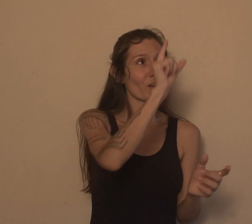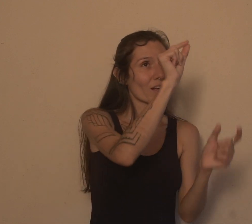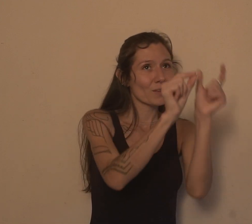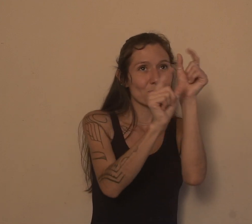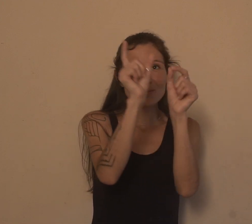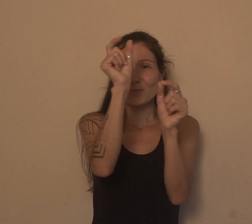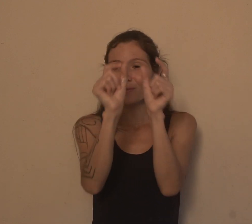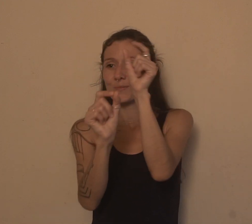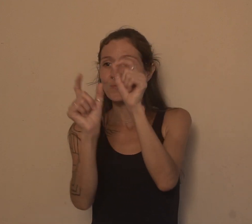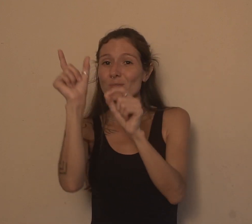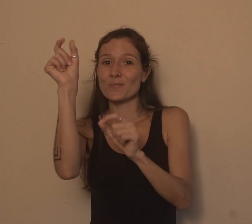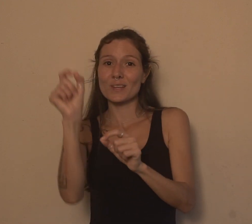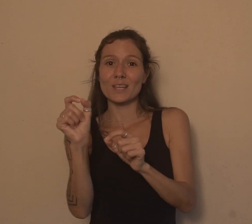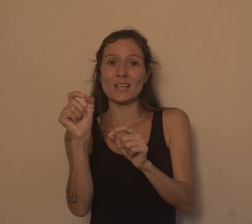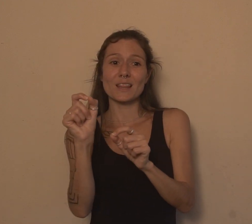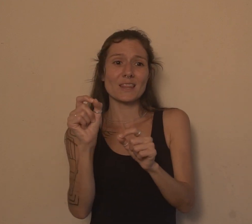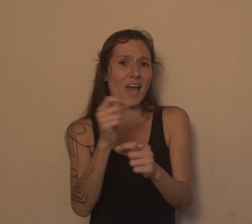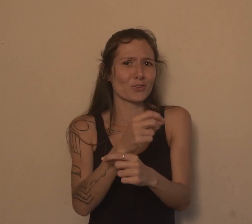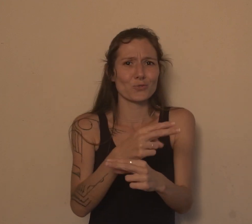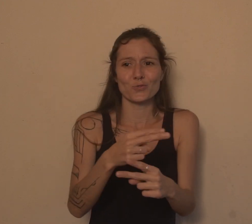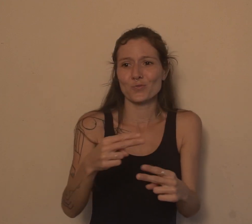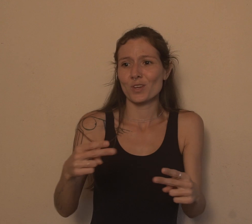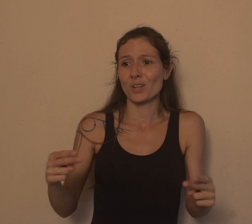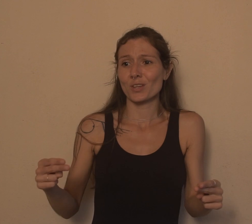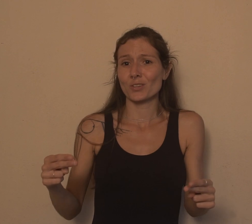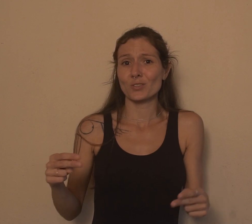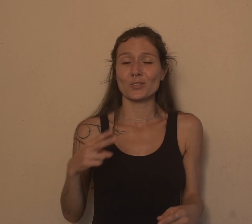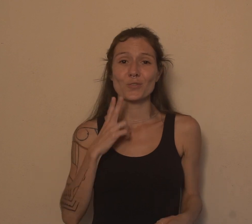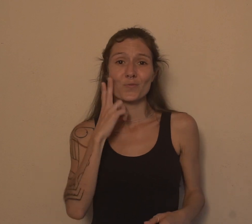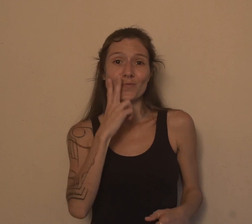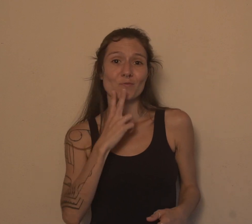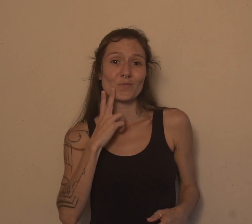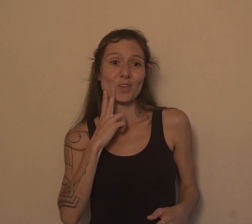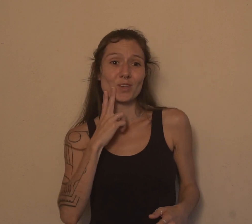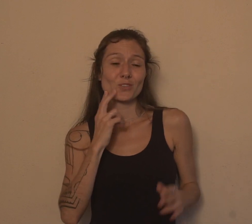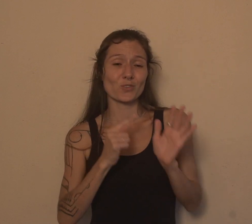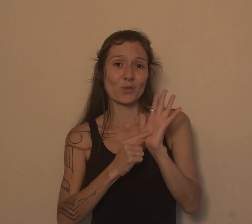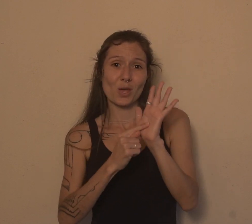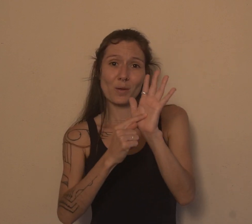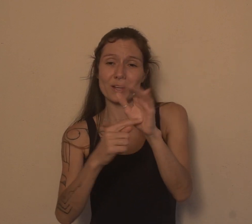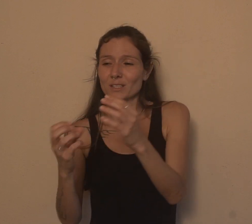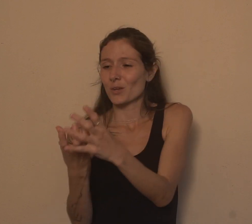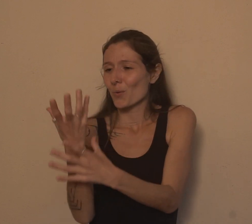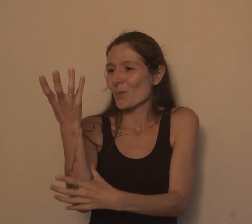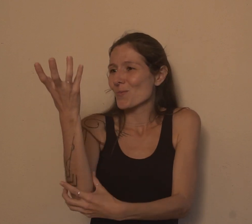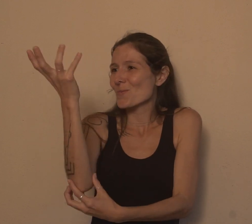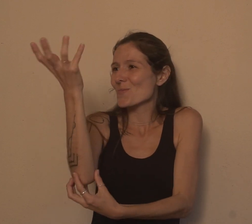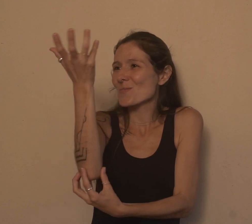cada intérprete. O verde, ele representa a natureza. O verde, a fita